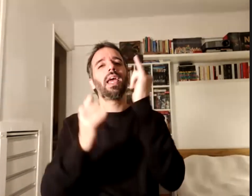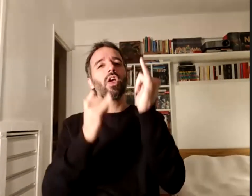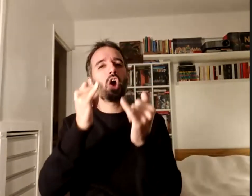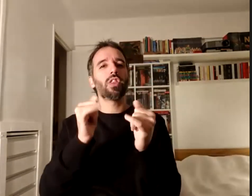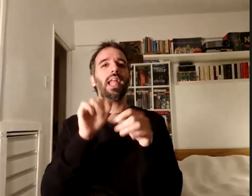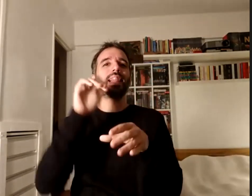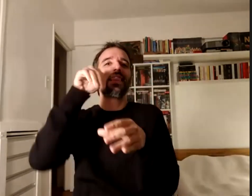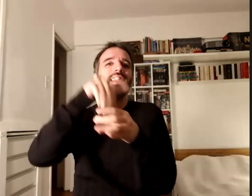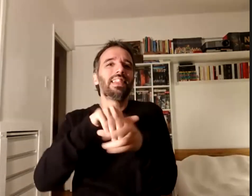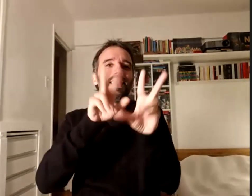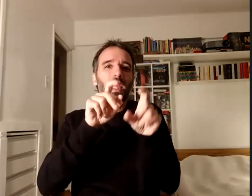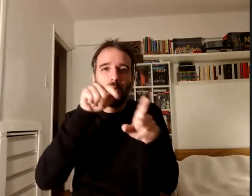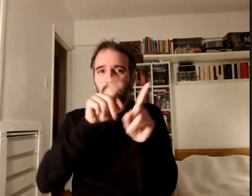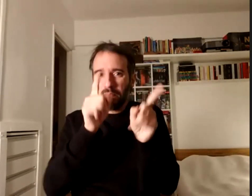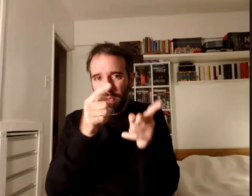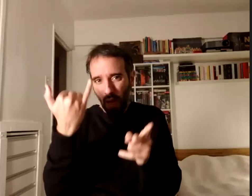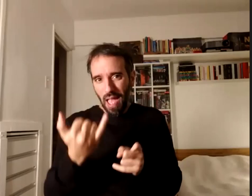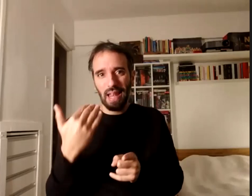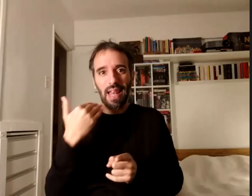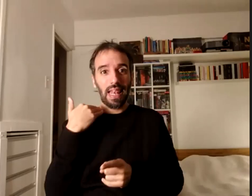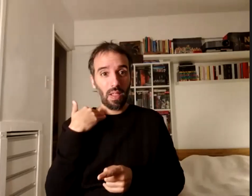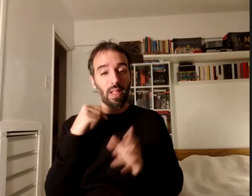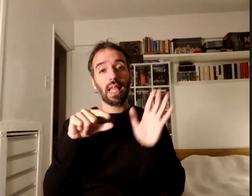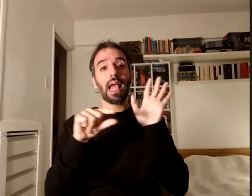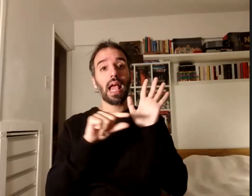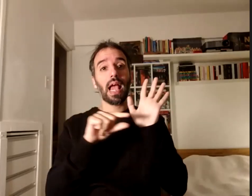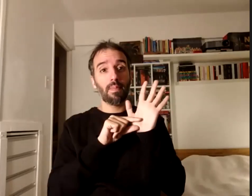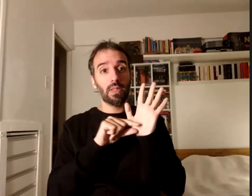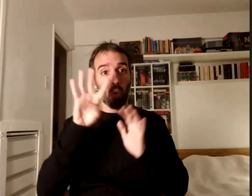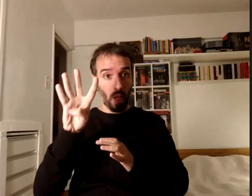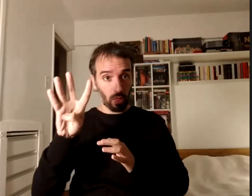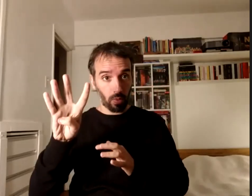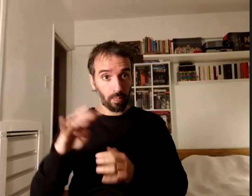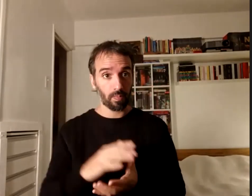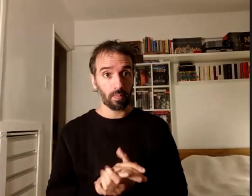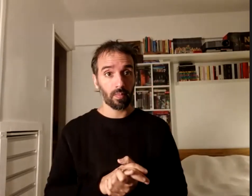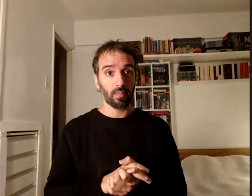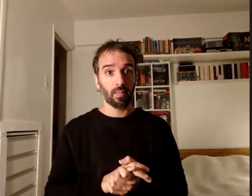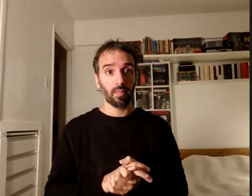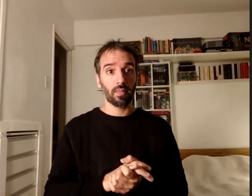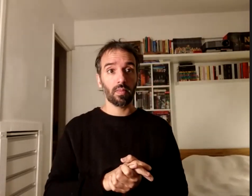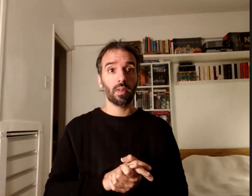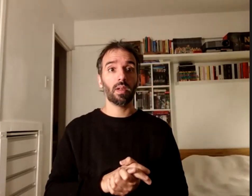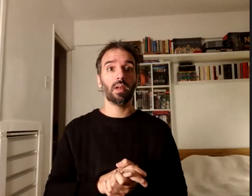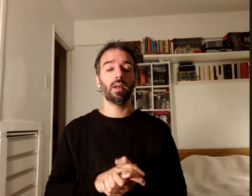encontrarnos en este capítulo que es el 4 el cual fue una reconstrucción del